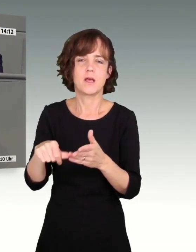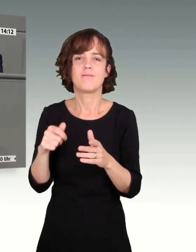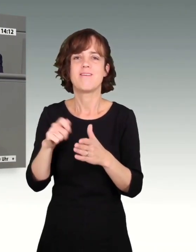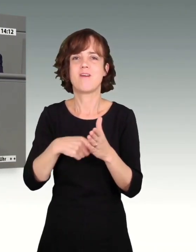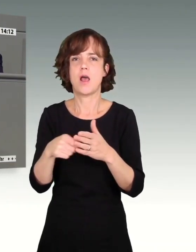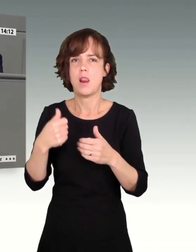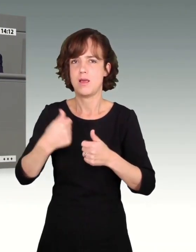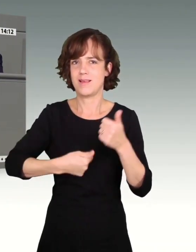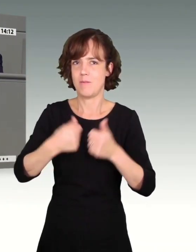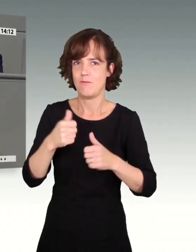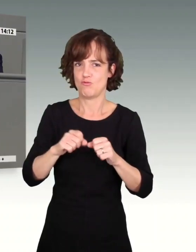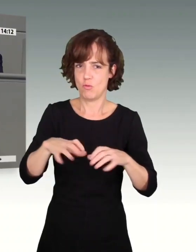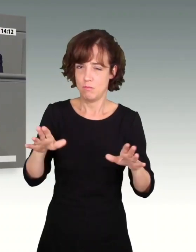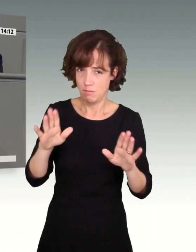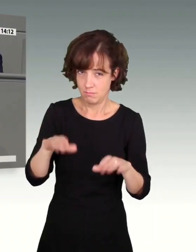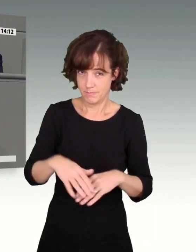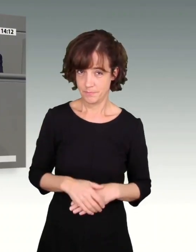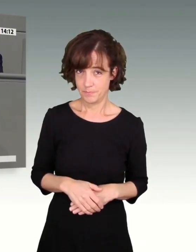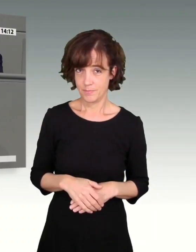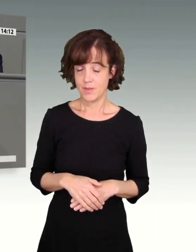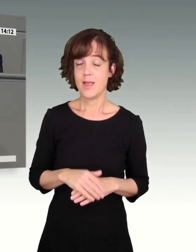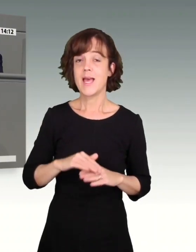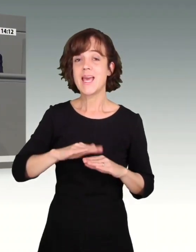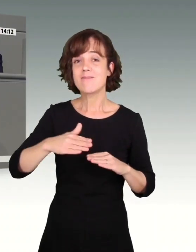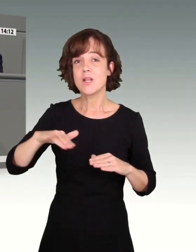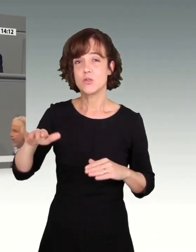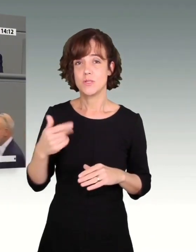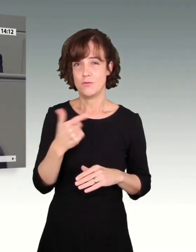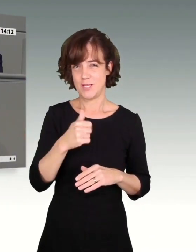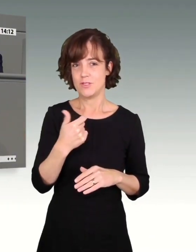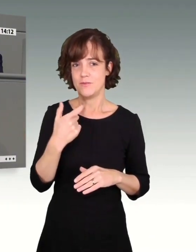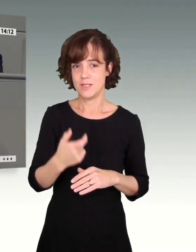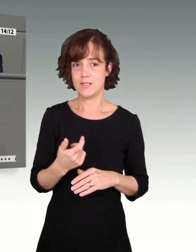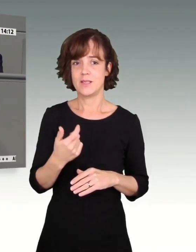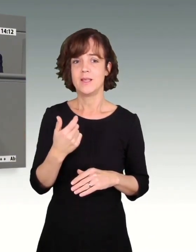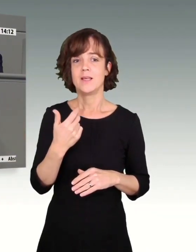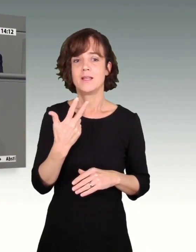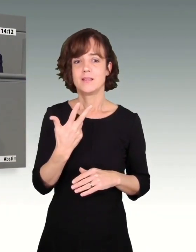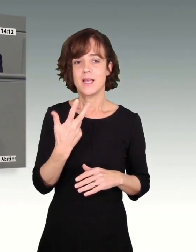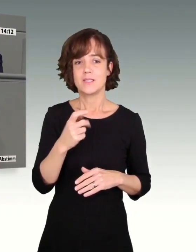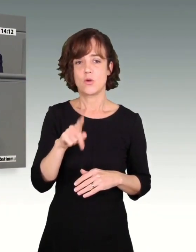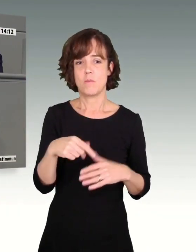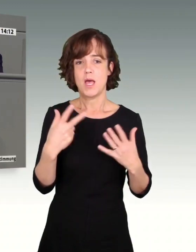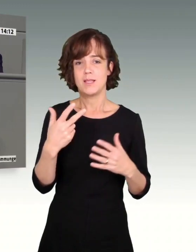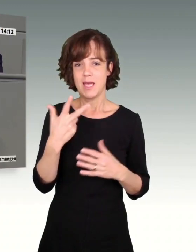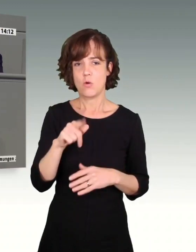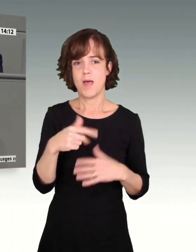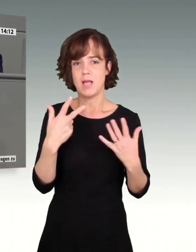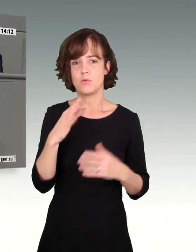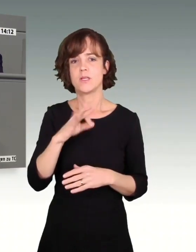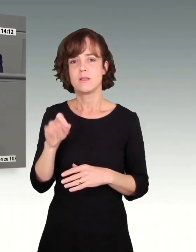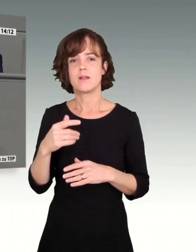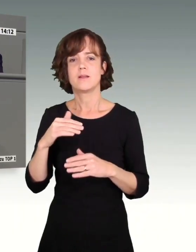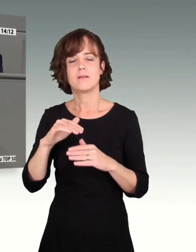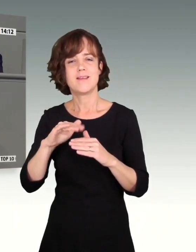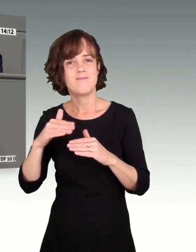Wissen Sie was? Bei einer Inflation in 2021 von 3,8 Prozent, einer Inflation von 7,9 Prozent in 2022, da war